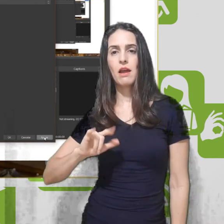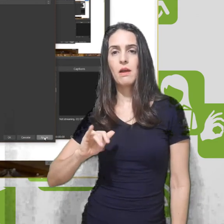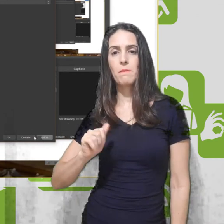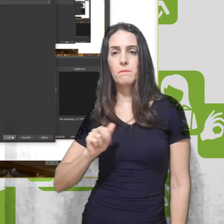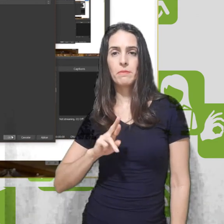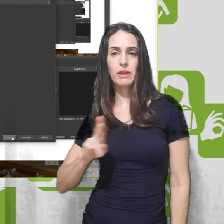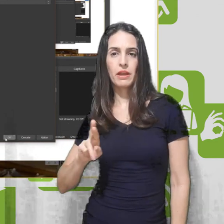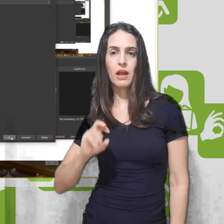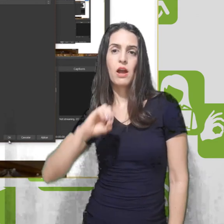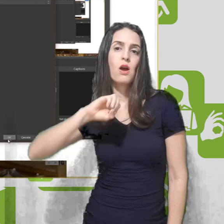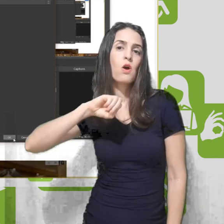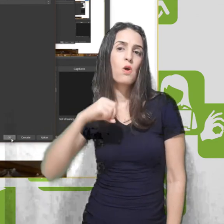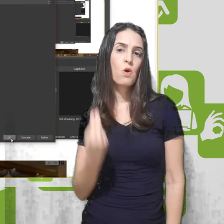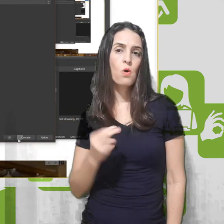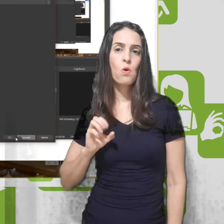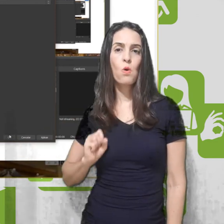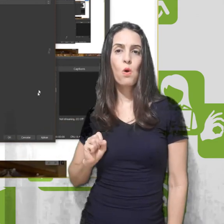Aplica ou dar OK que também já vai.